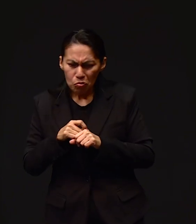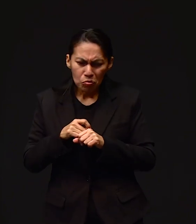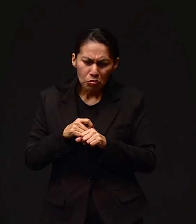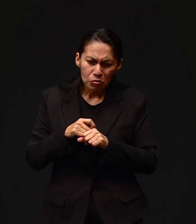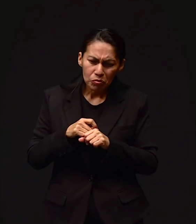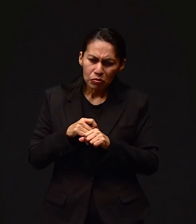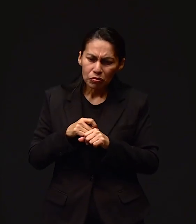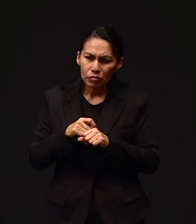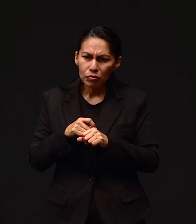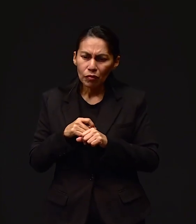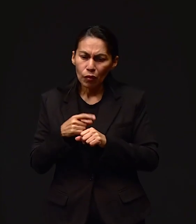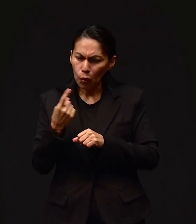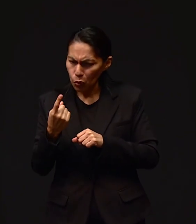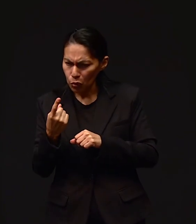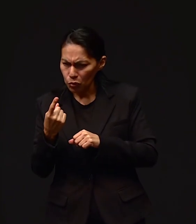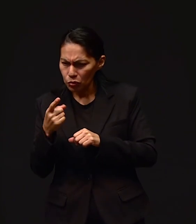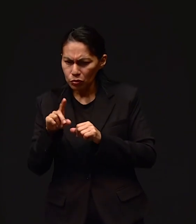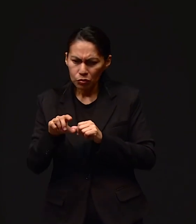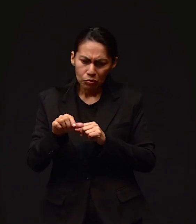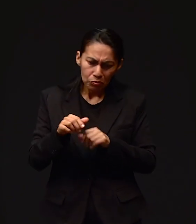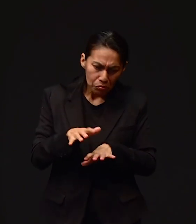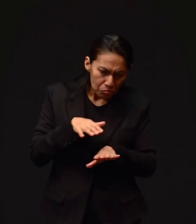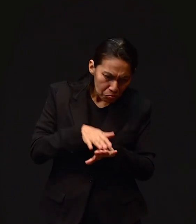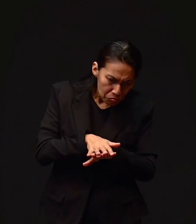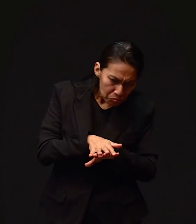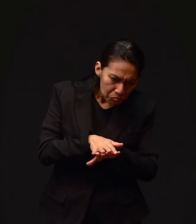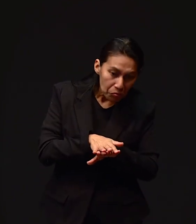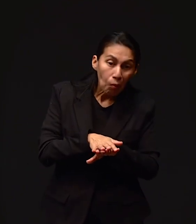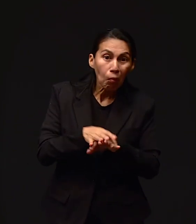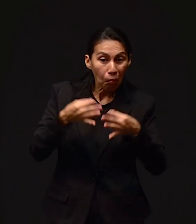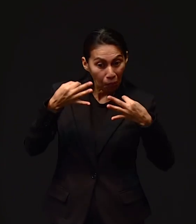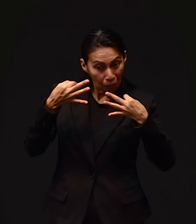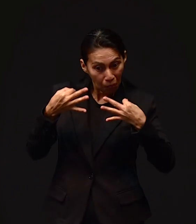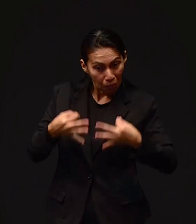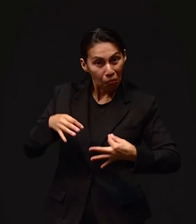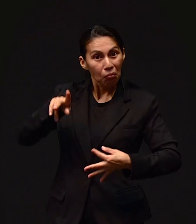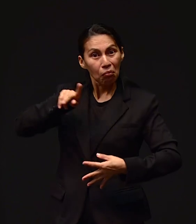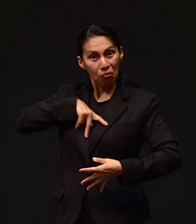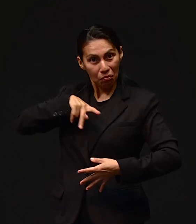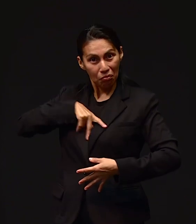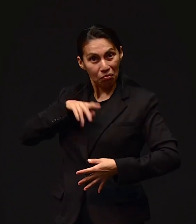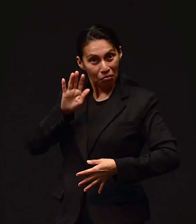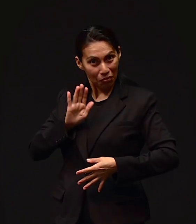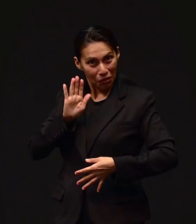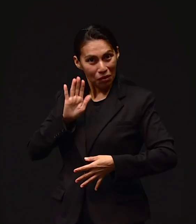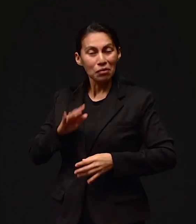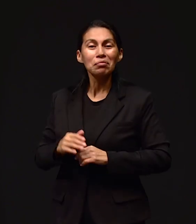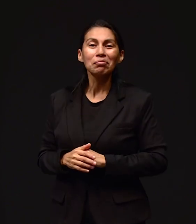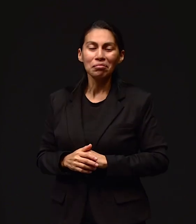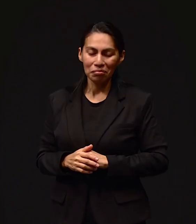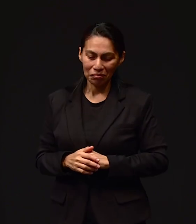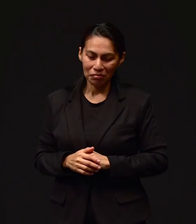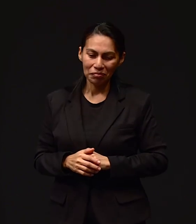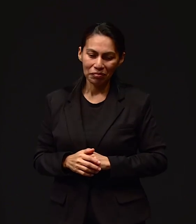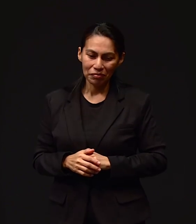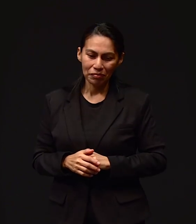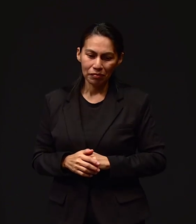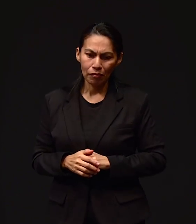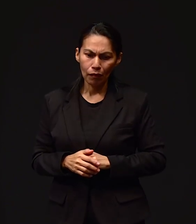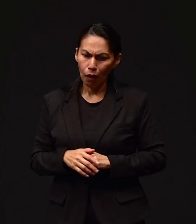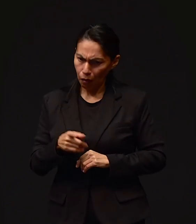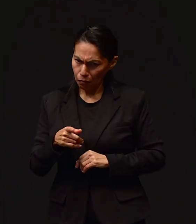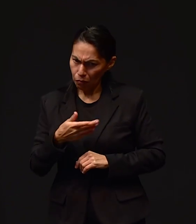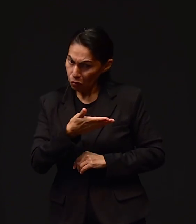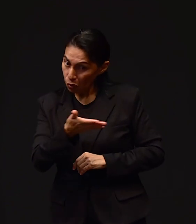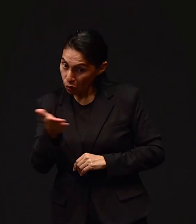Y me sacó unos zapatos. Y yo me los mido y me quedan como si fueran mandados a ser para mí, ¿no?